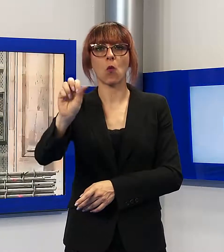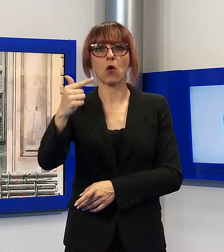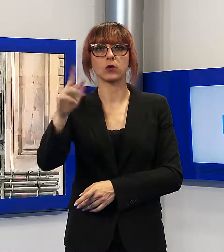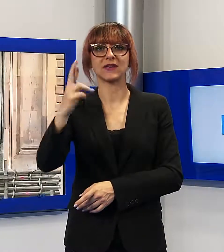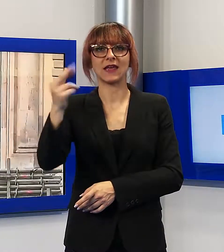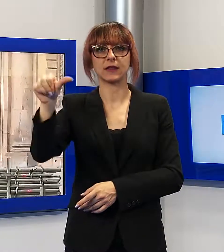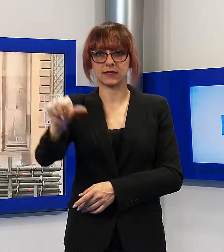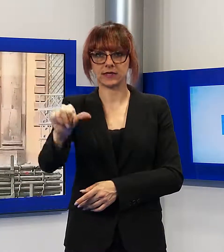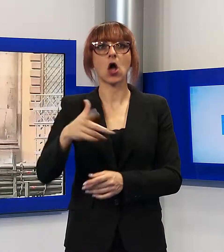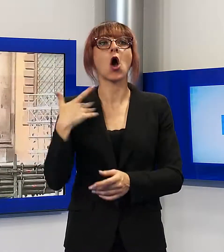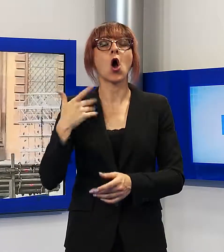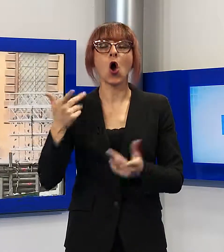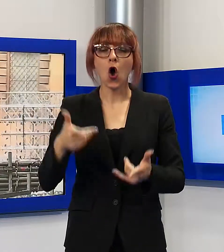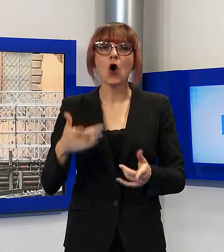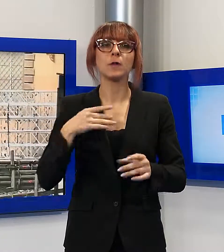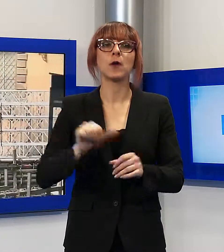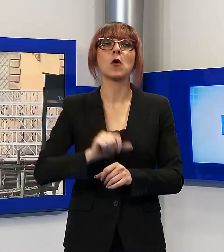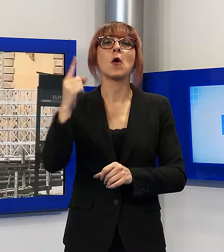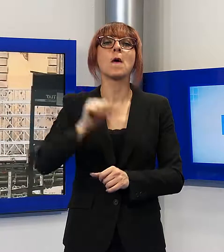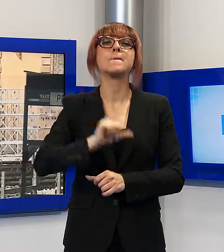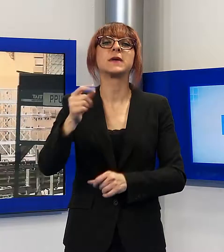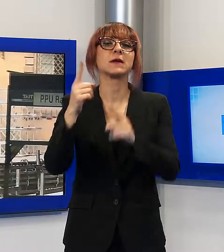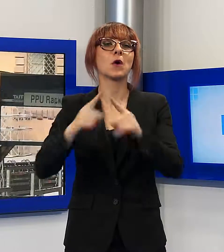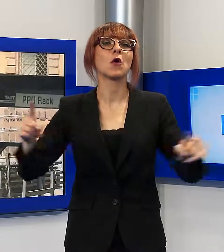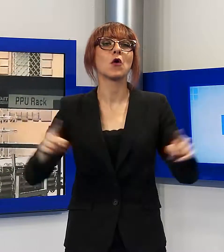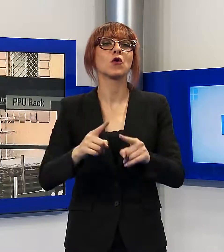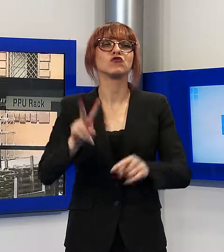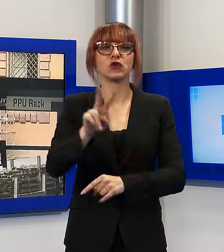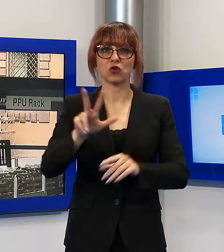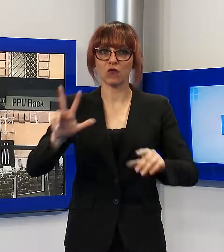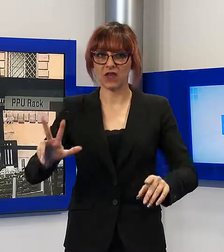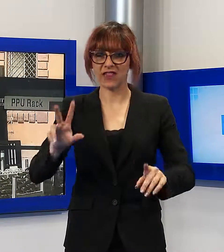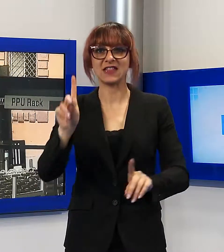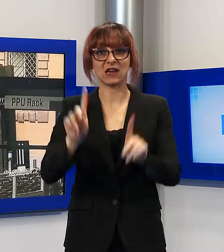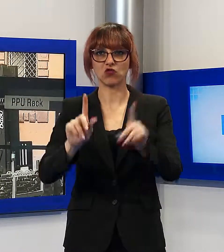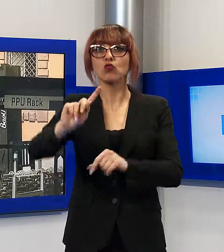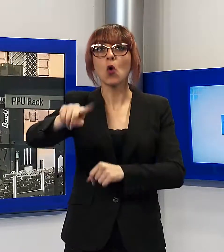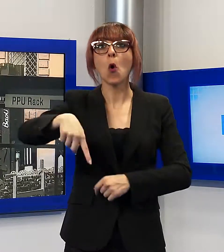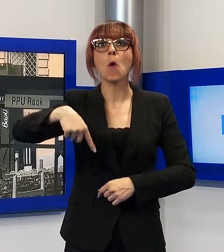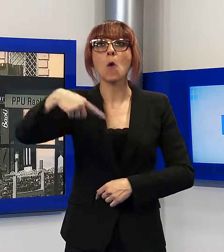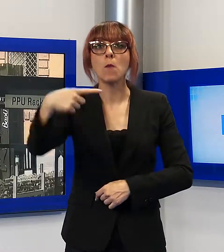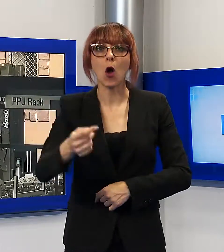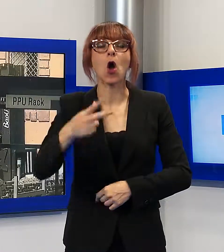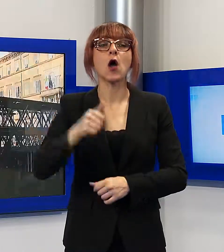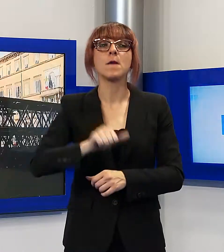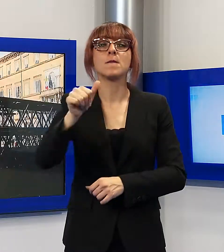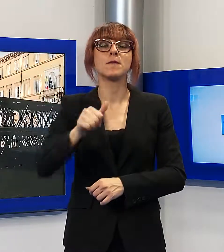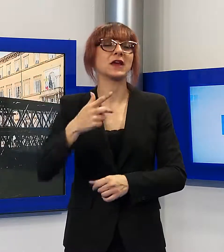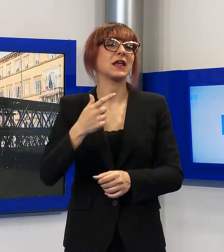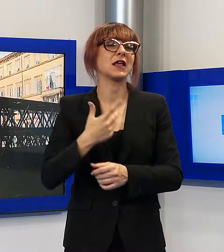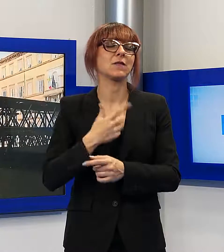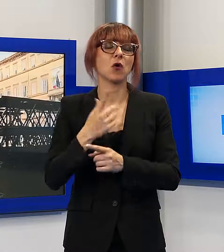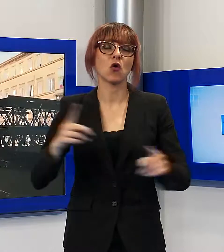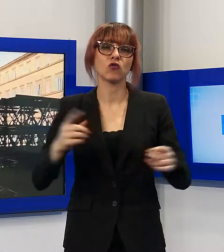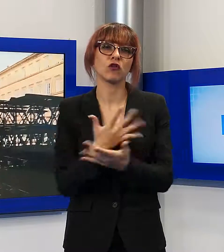partire ufficialmente il conto alla rovescia. Dopo la data inaugurale del 23, il primo appuntamento è per il concerto di Caparezza,